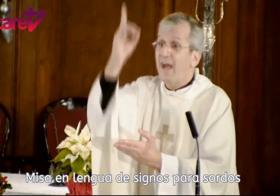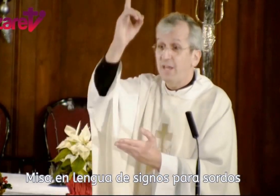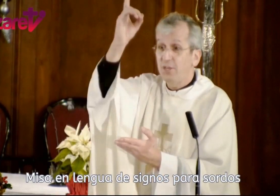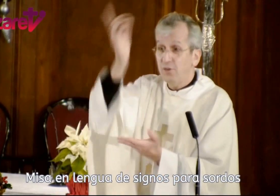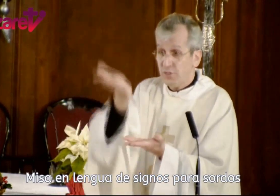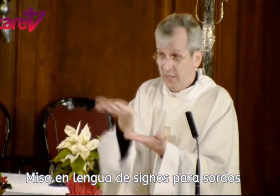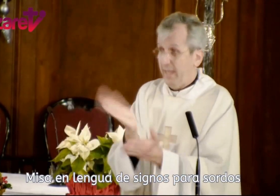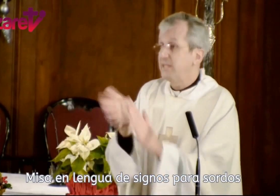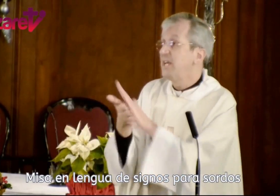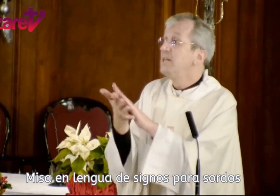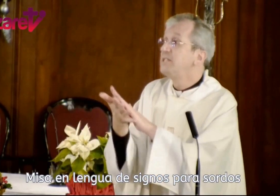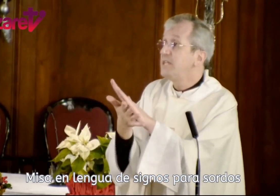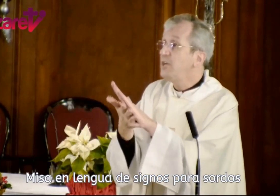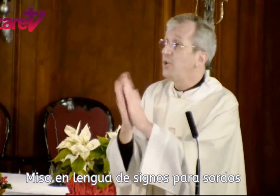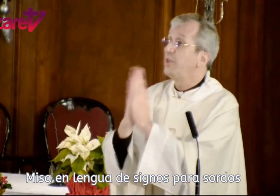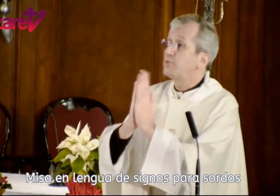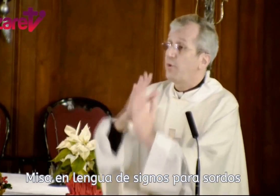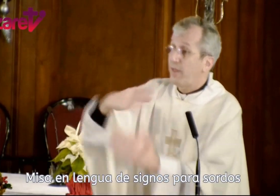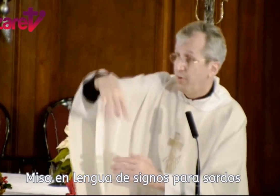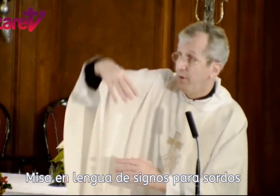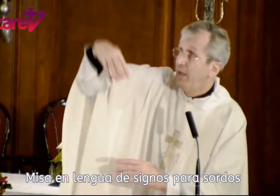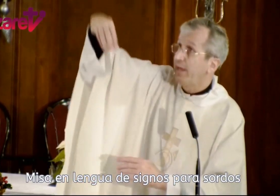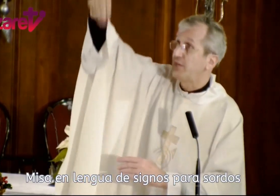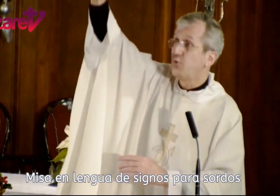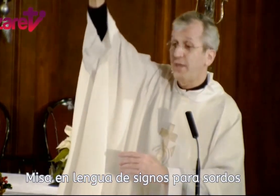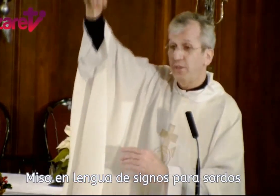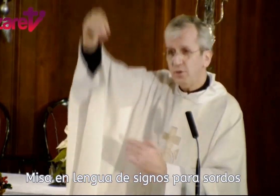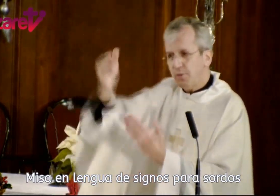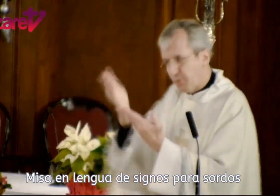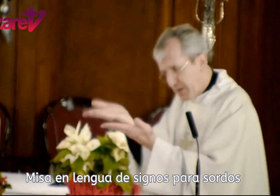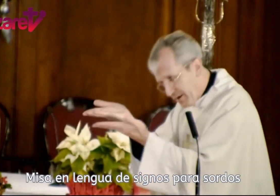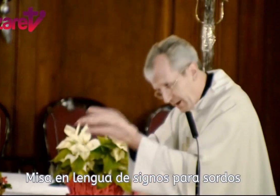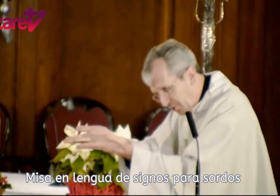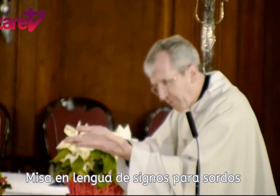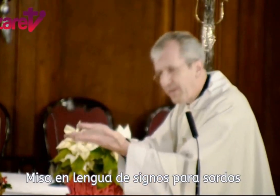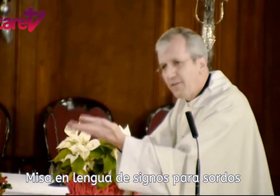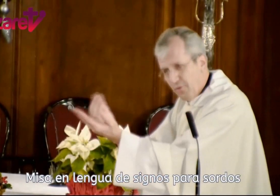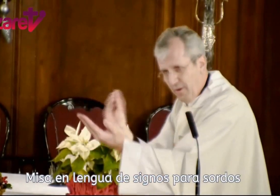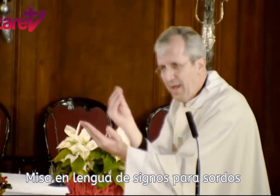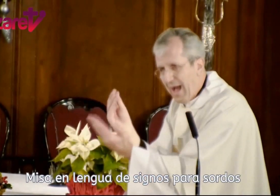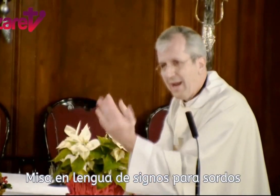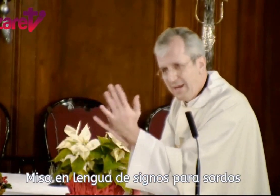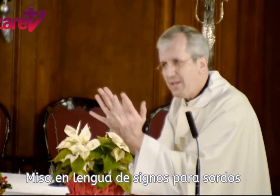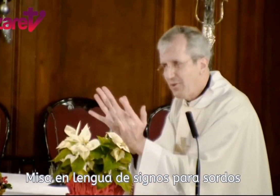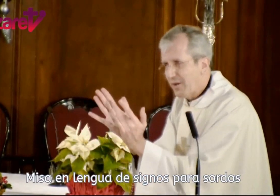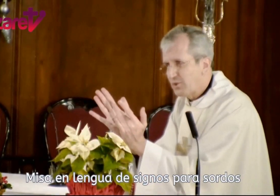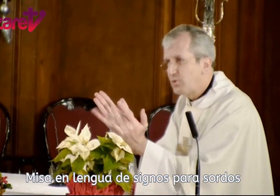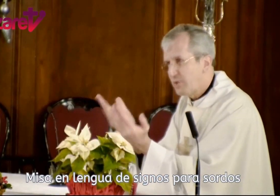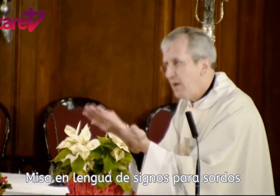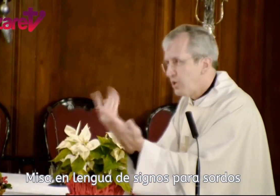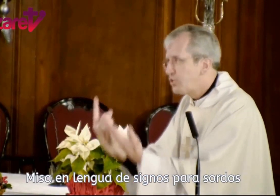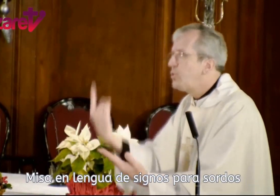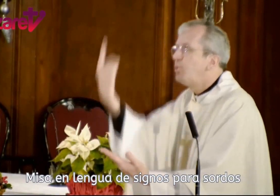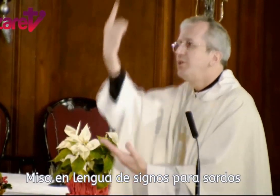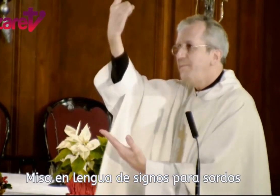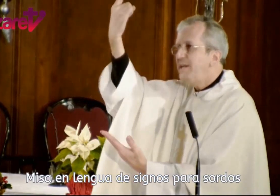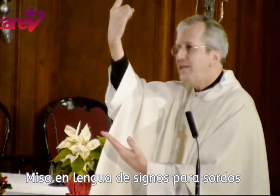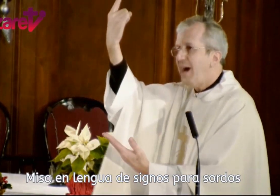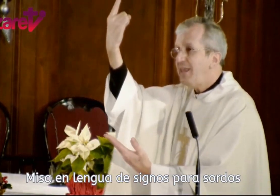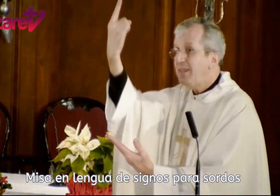a Dios, es signo de nuestra oración que sube a Dios, pues, reconociendo al niño Jesús su divinidad